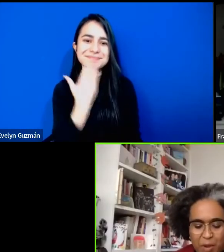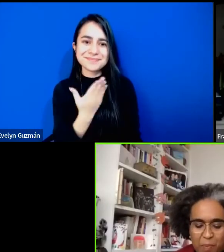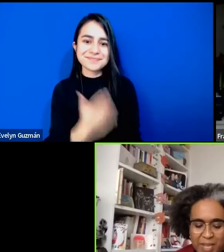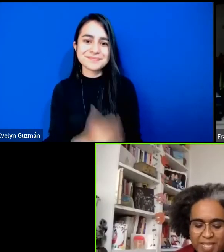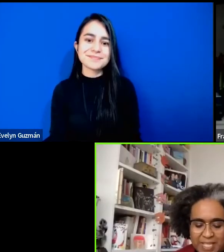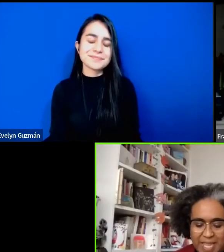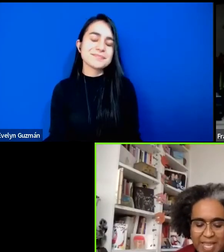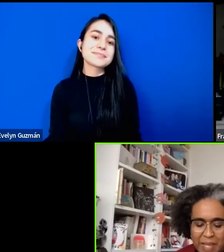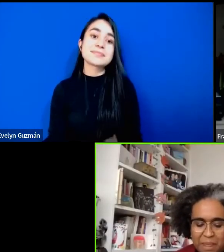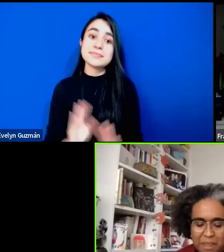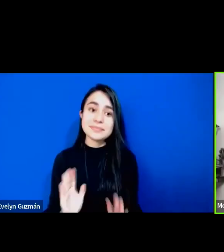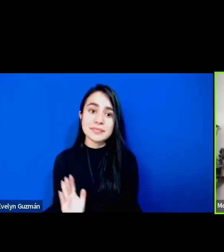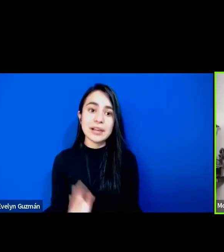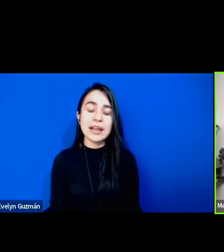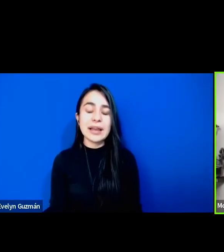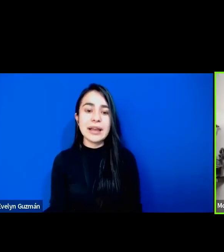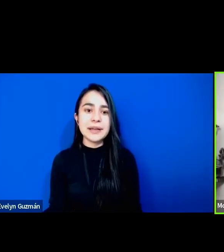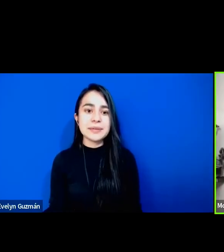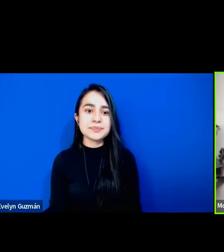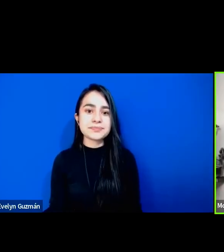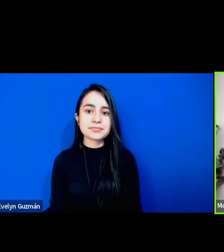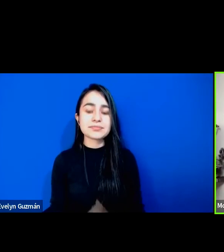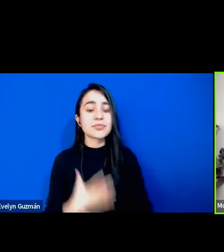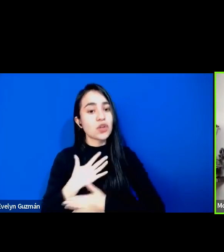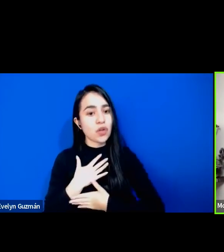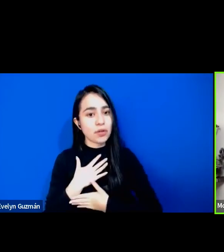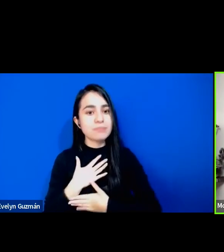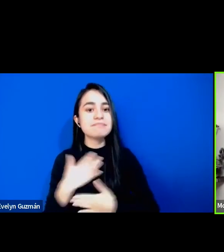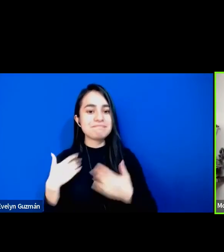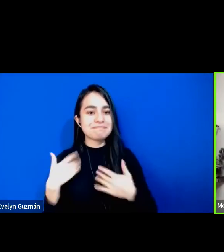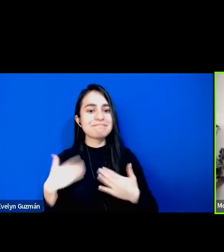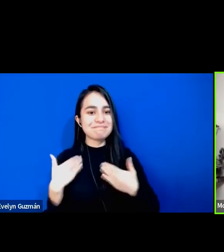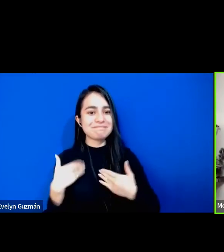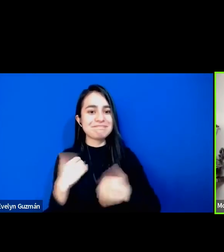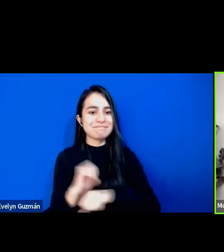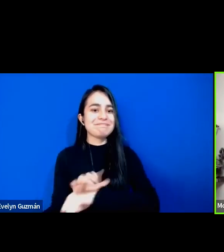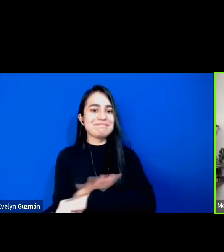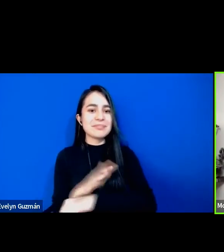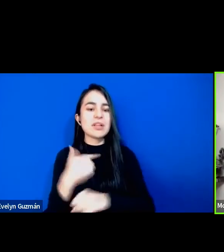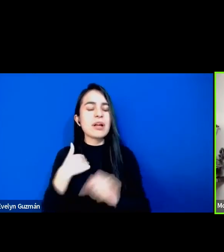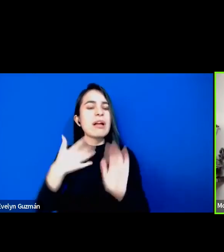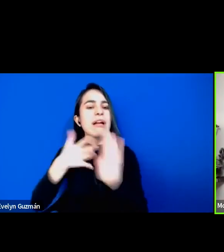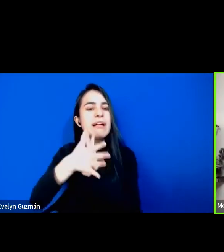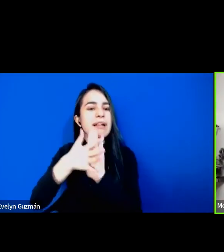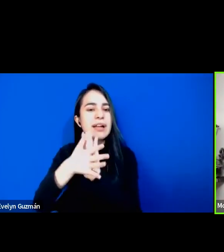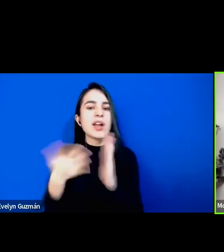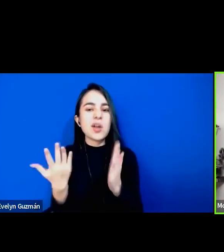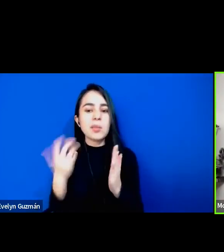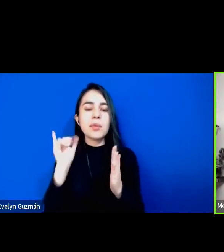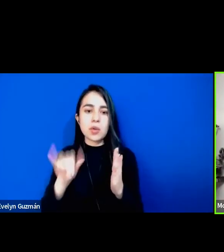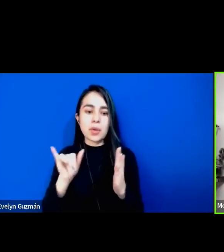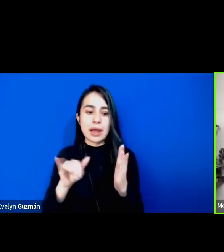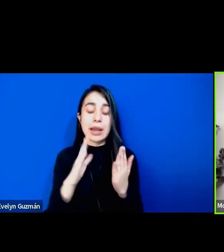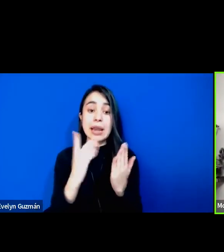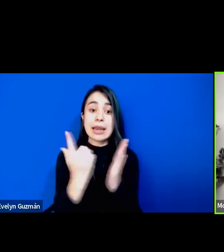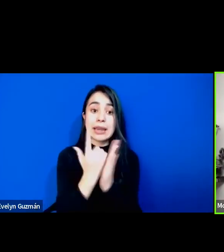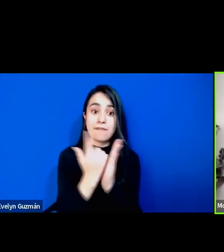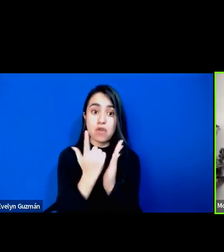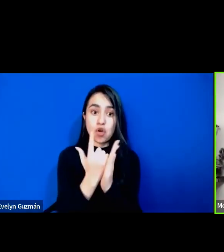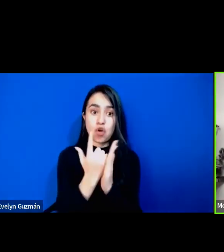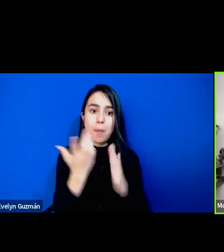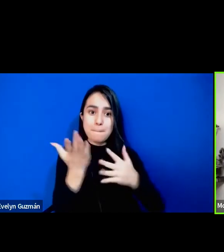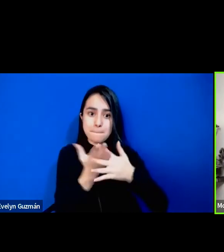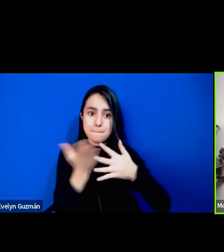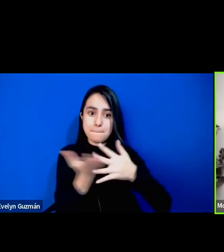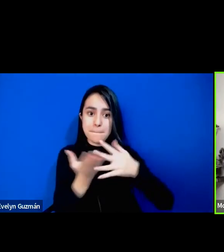bueno pues pues yo muy emocionada de quererles hablar de la tercera parte del libro que es la parte